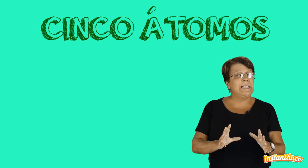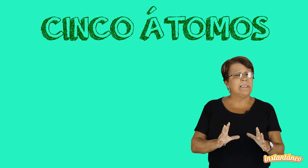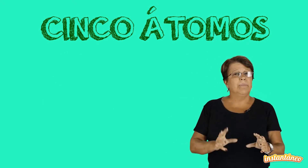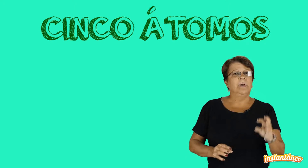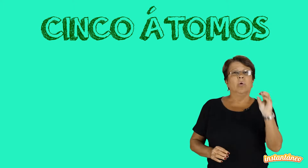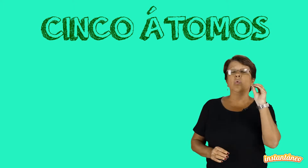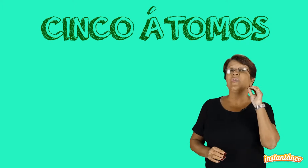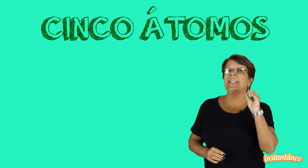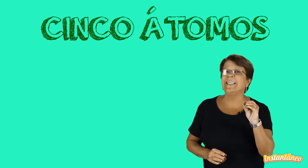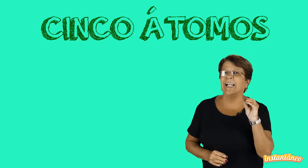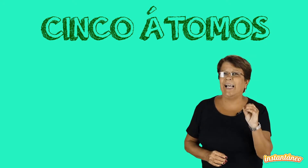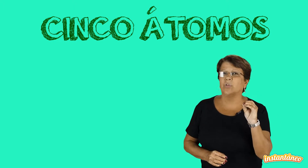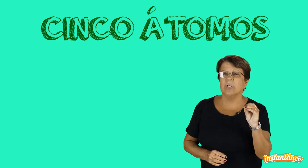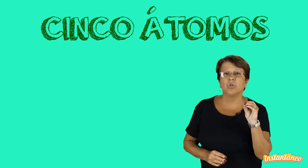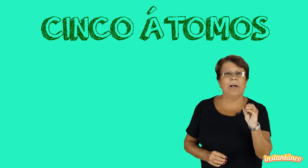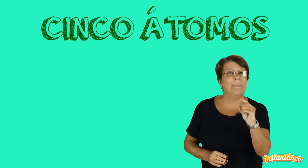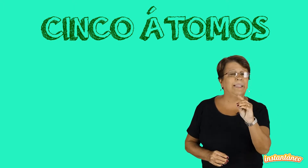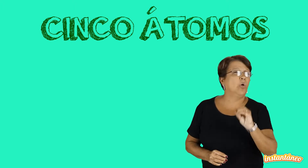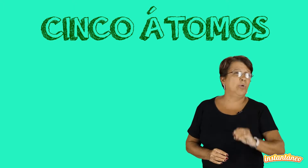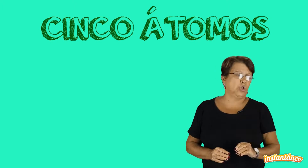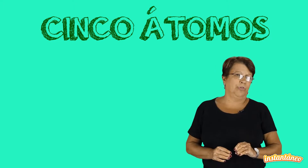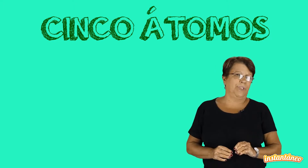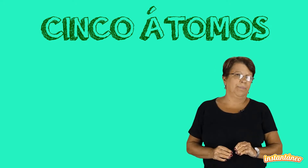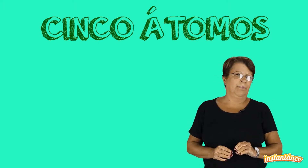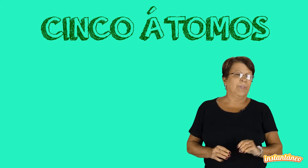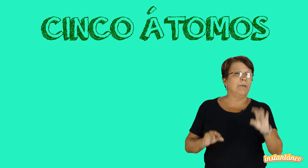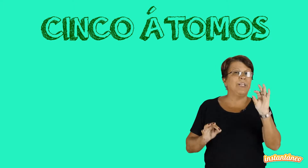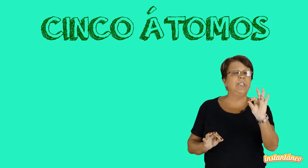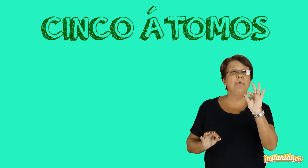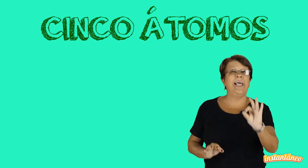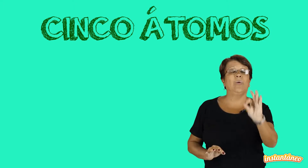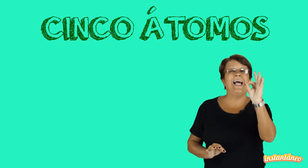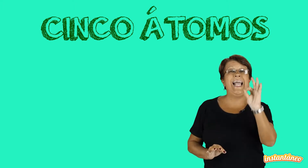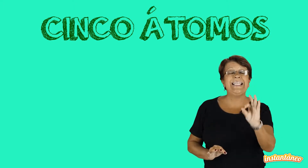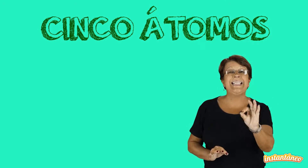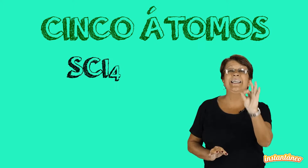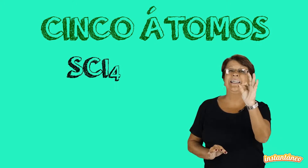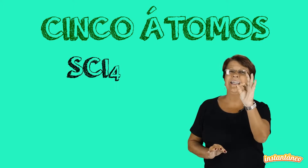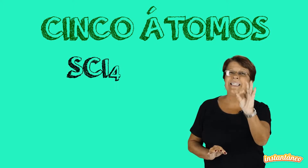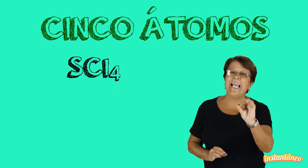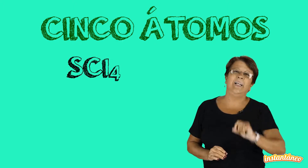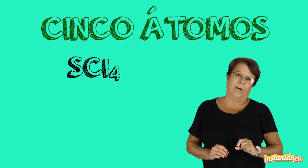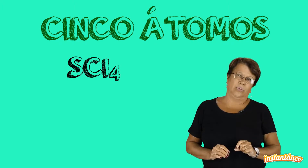com seis elétrons na última camada como enxofre. Imagine a molécula CCL4.